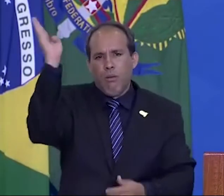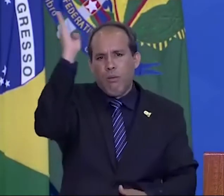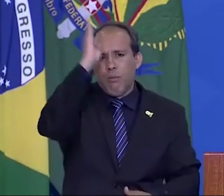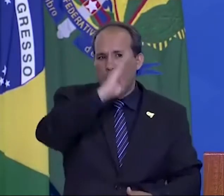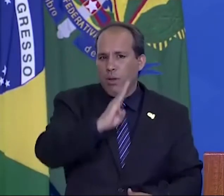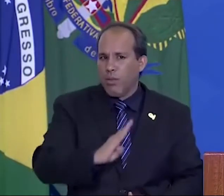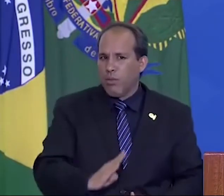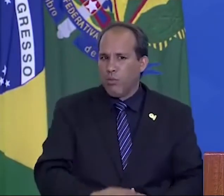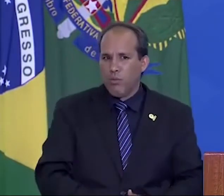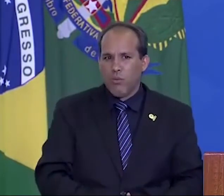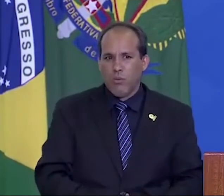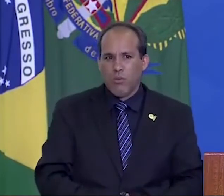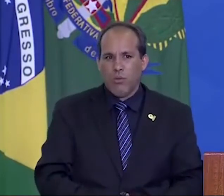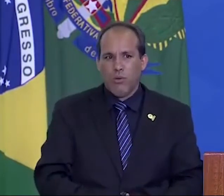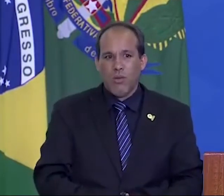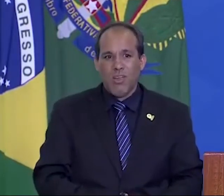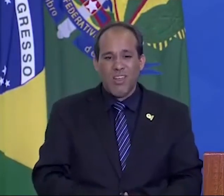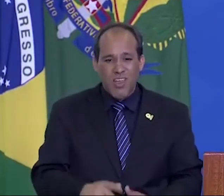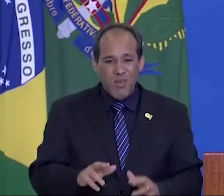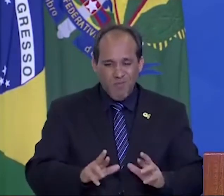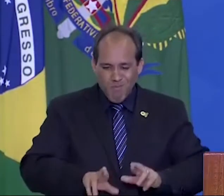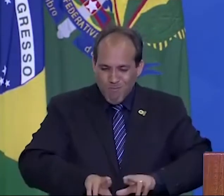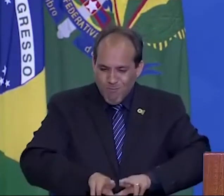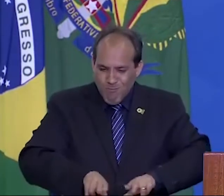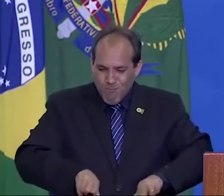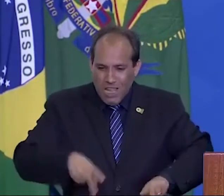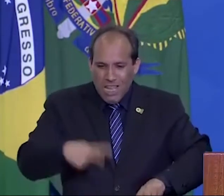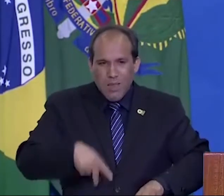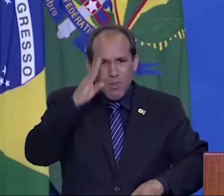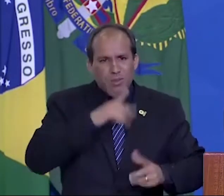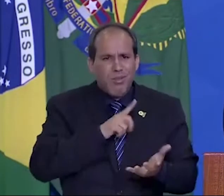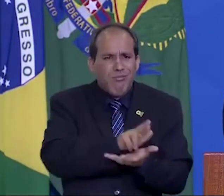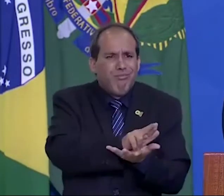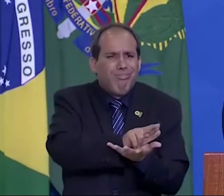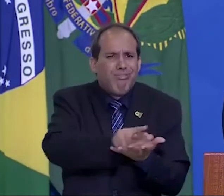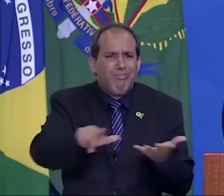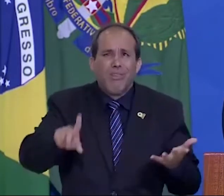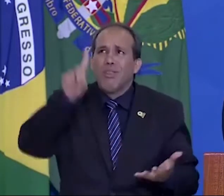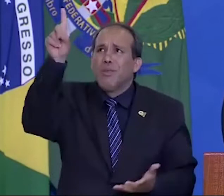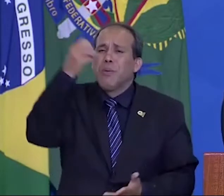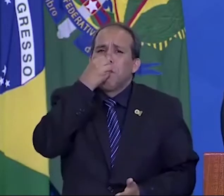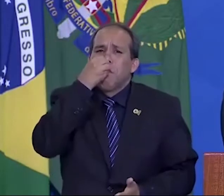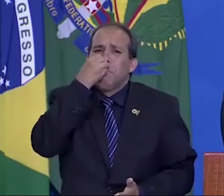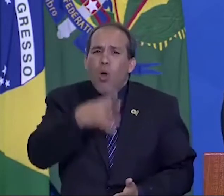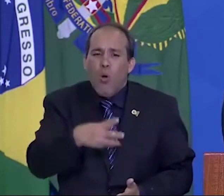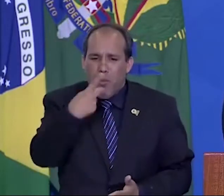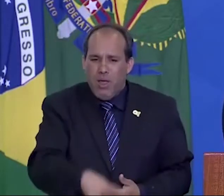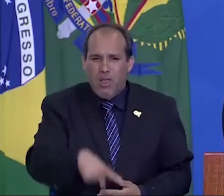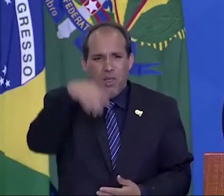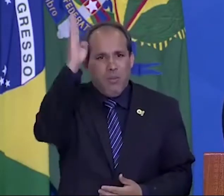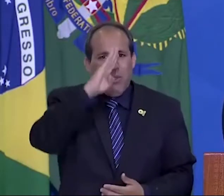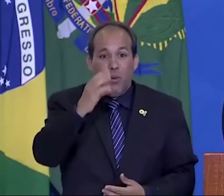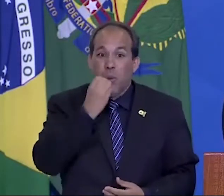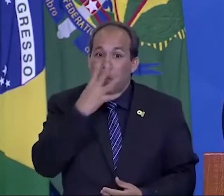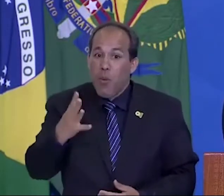repito, ninguém tem o que nós temos. Deus foi muito generoso para conosco. Para mim,